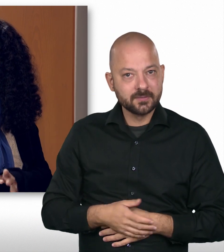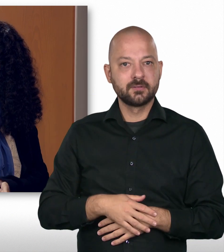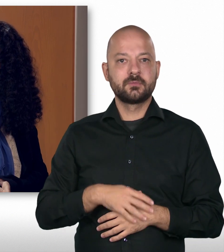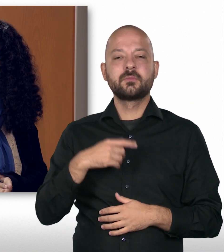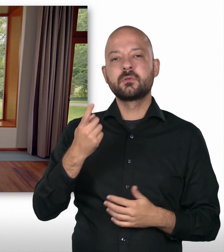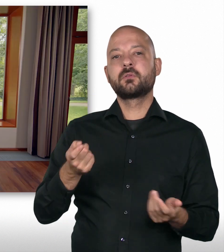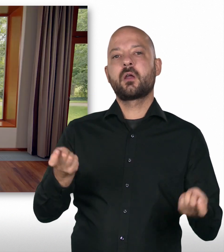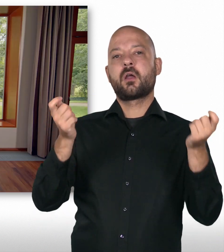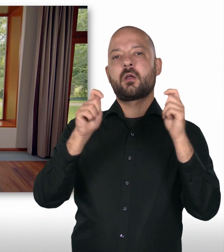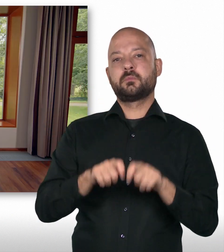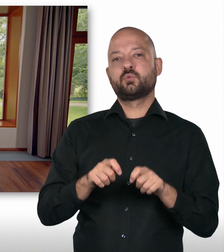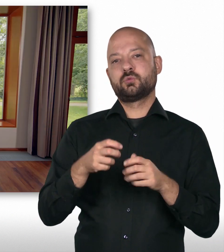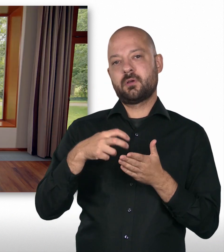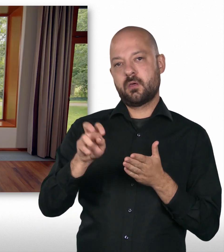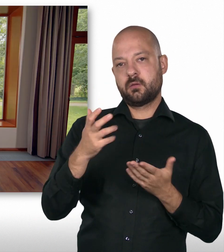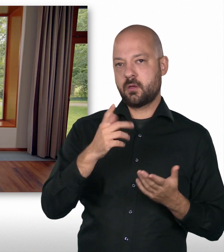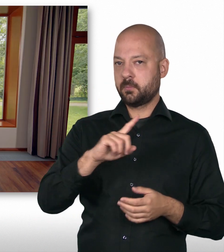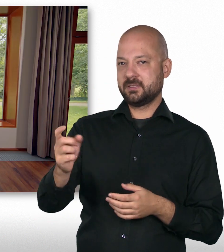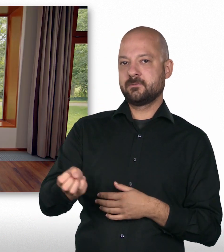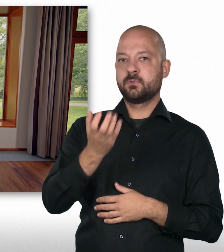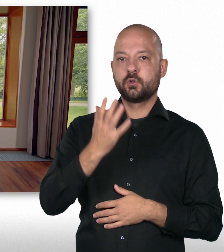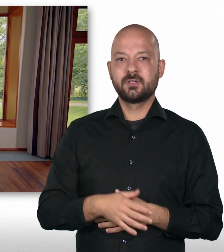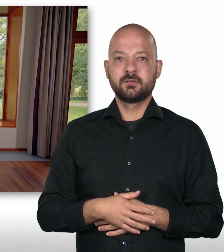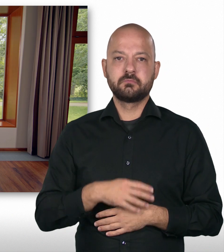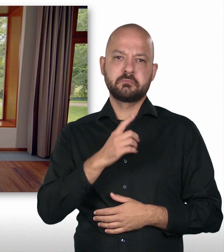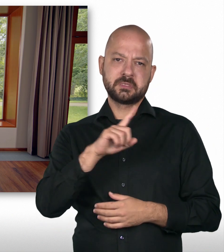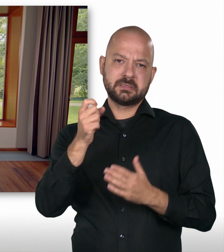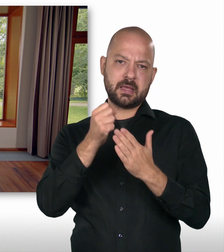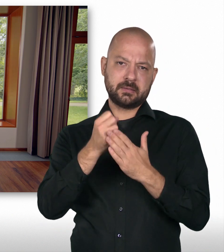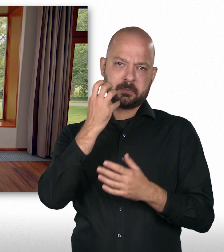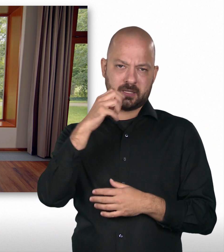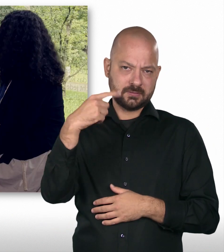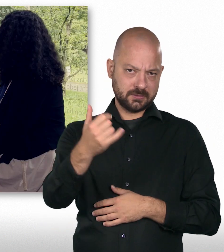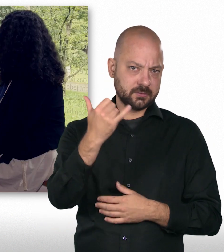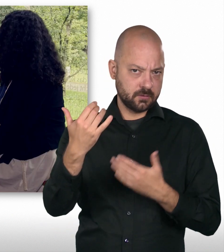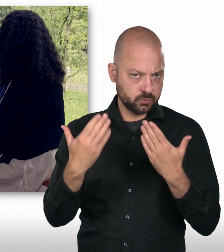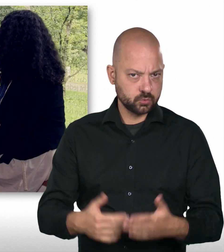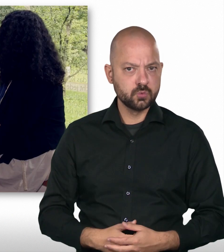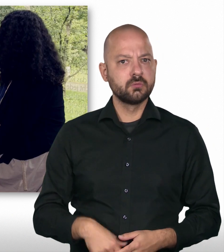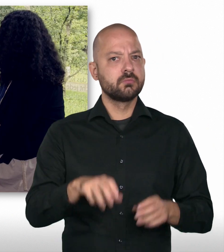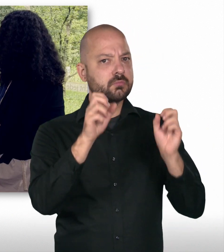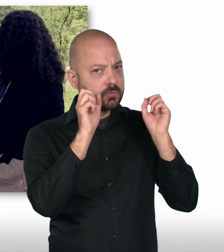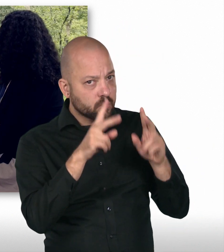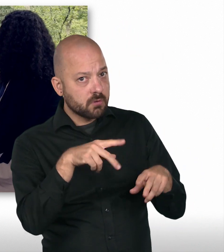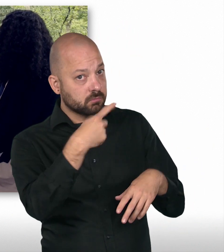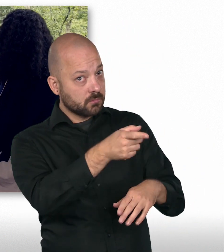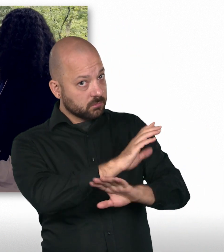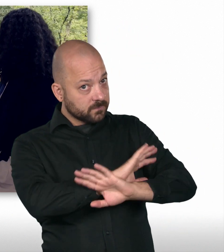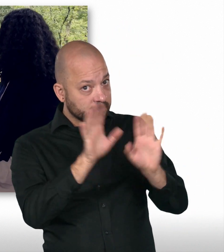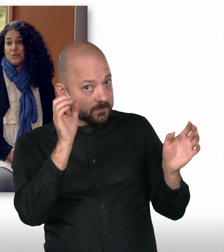Abschlusslehrgang bis zum Frühling, also bis Ende März nächsten Jahres. Okay. Und dann bist du fertig. Und dann bin ich